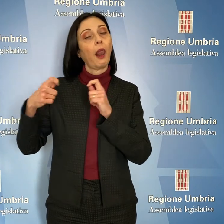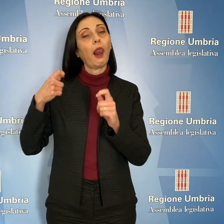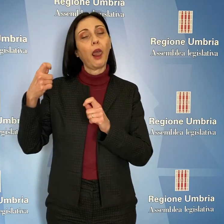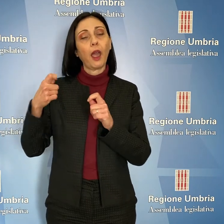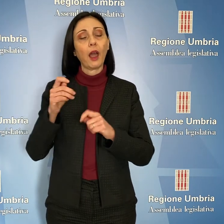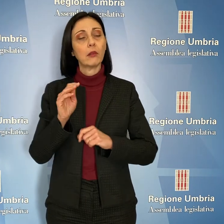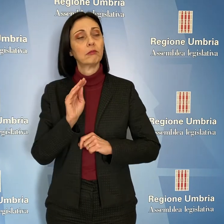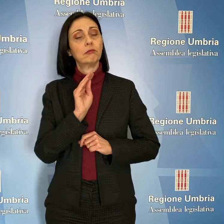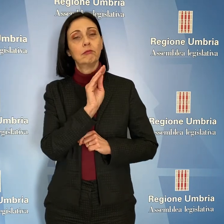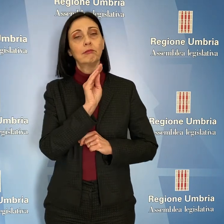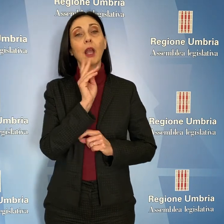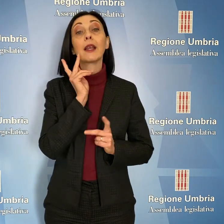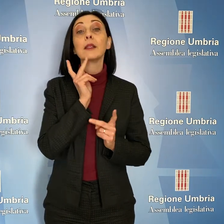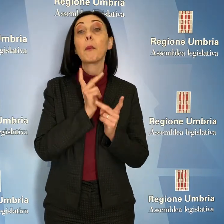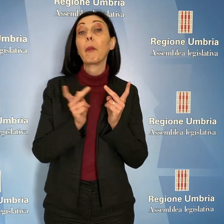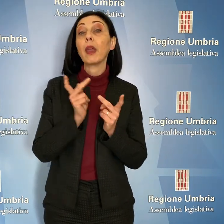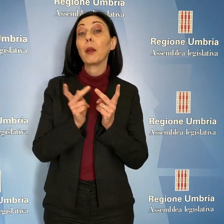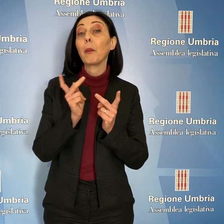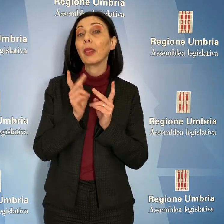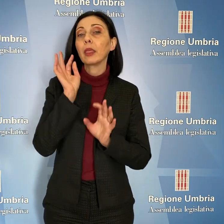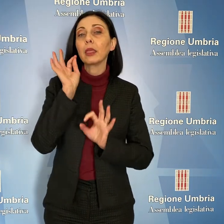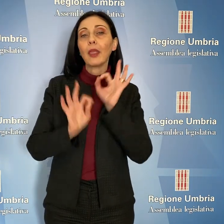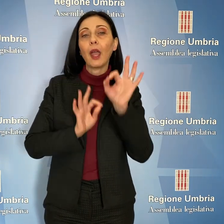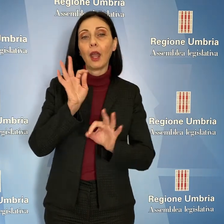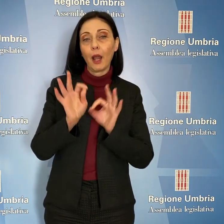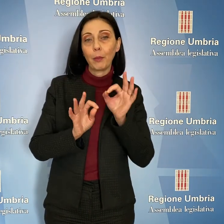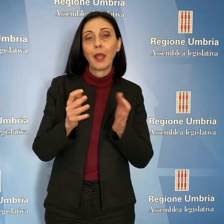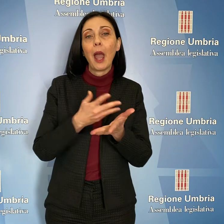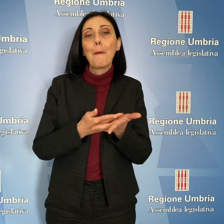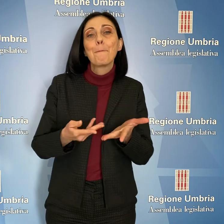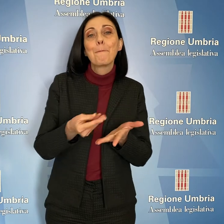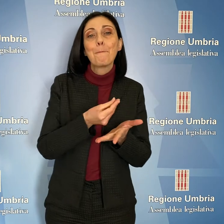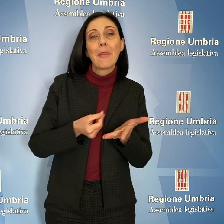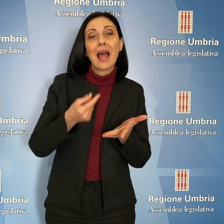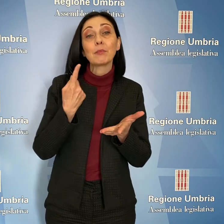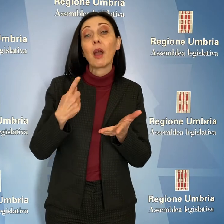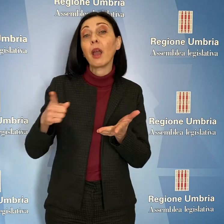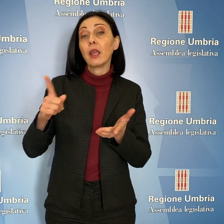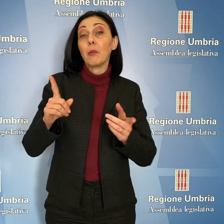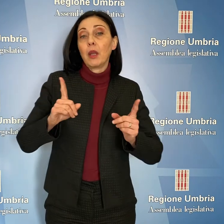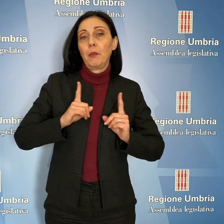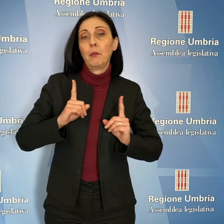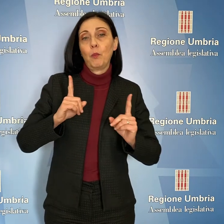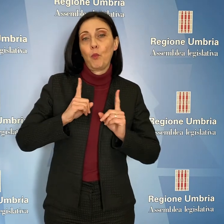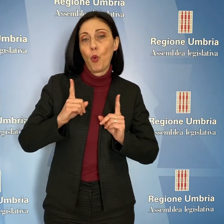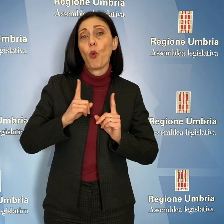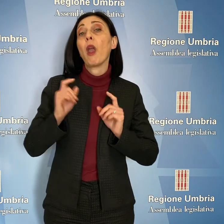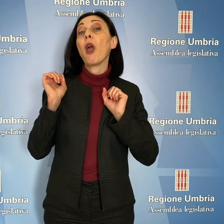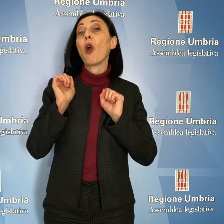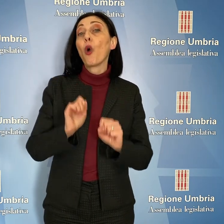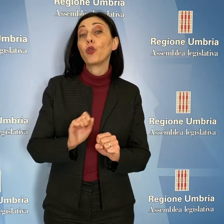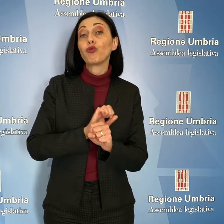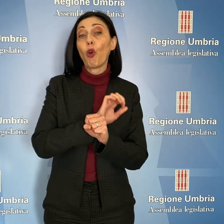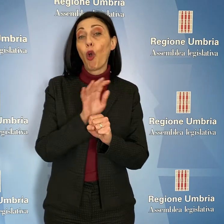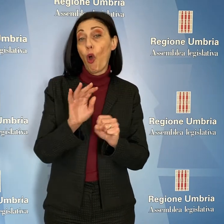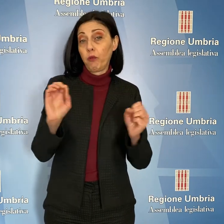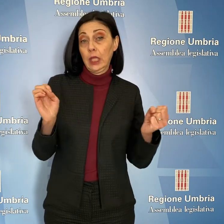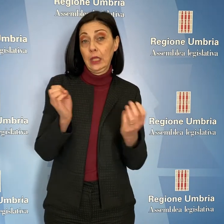Lega, hanno chiesto di sperimentare la terapia con il plasma iperimmune contro il Covid-19. Nell'illustrazione dell